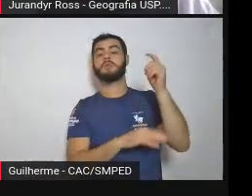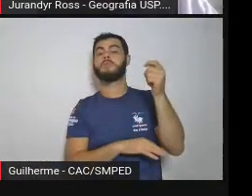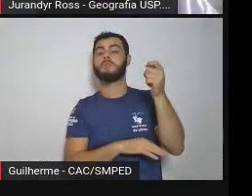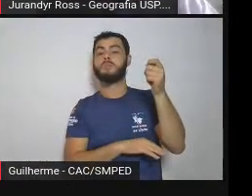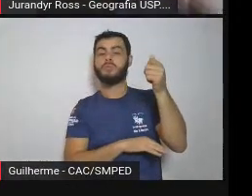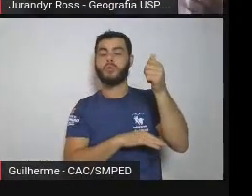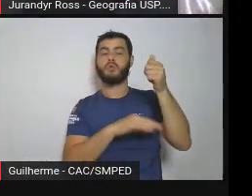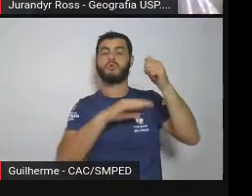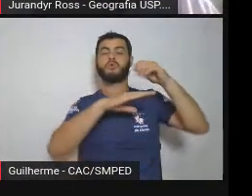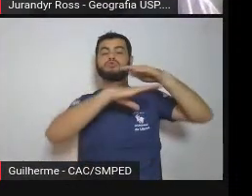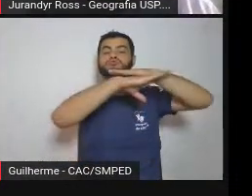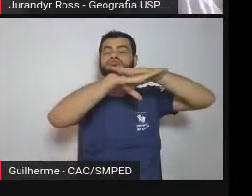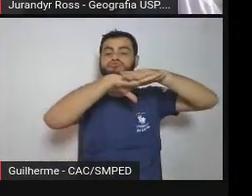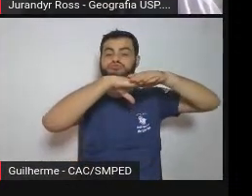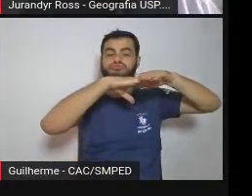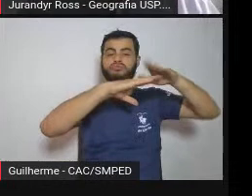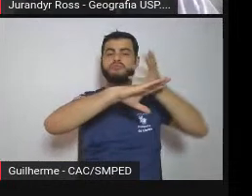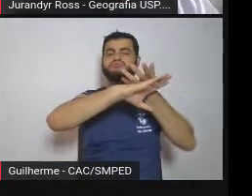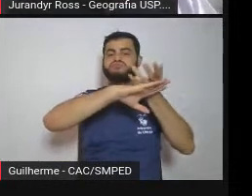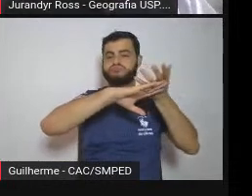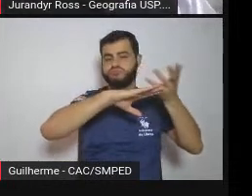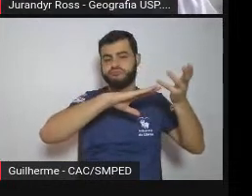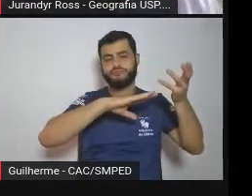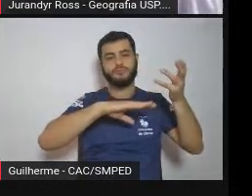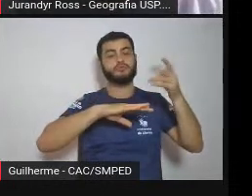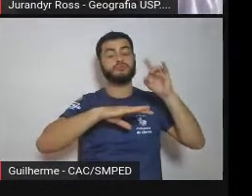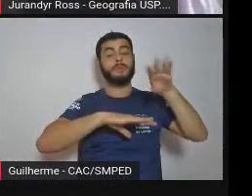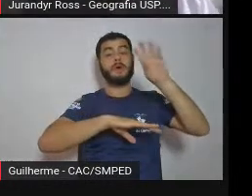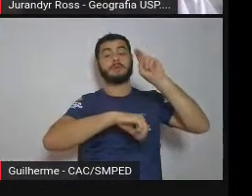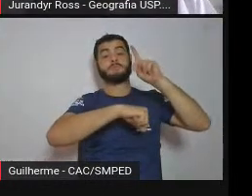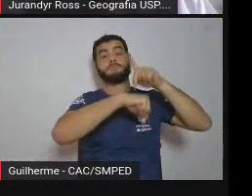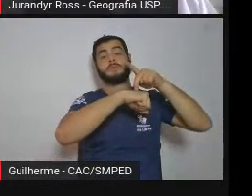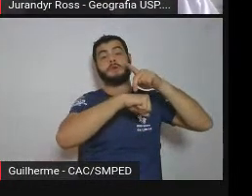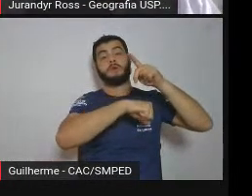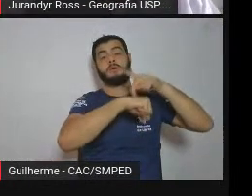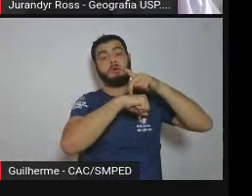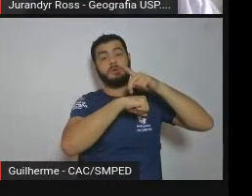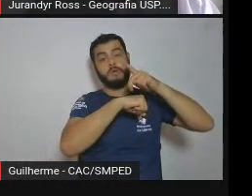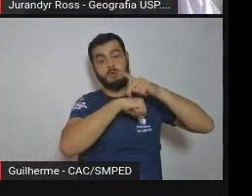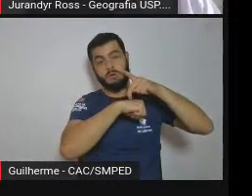apenas aflorando o material rochoso bastante